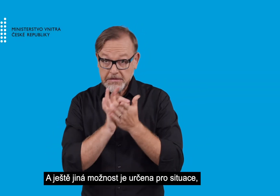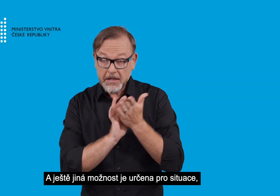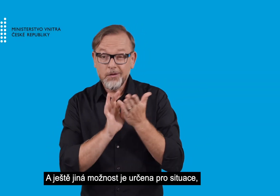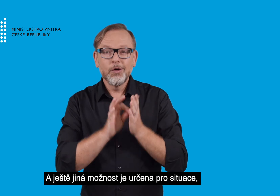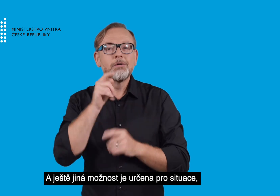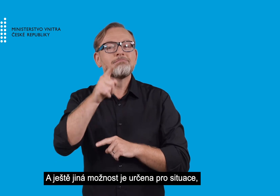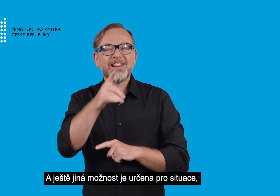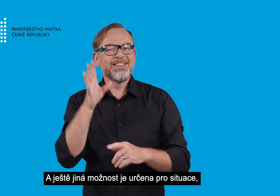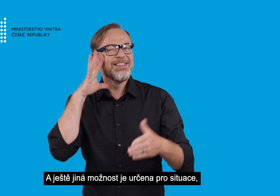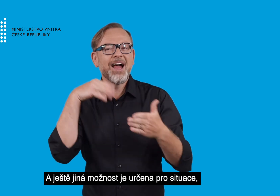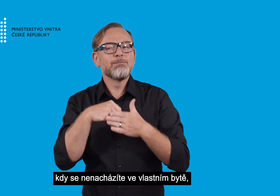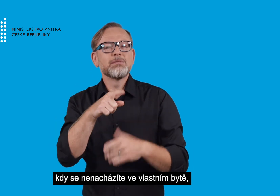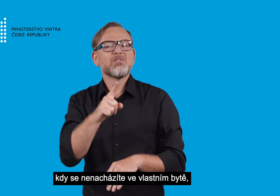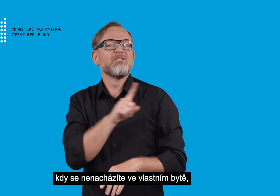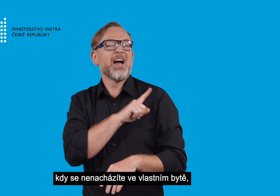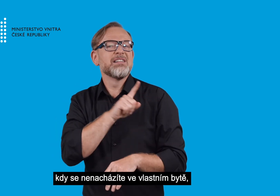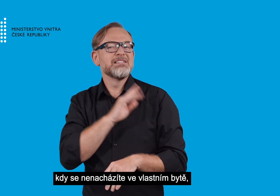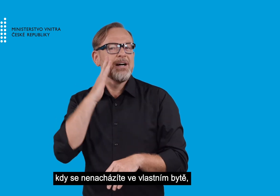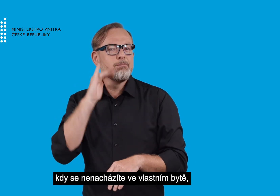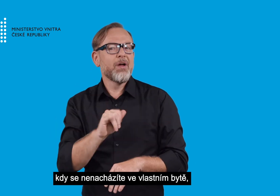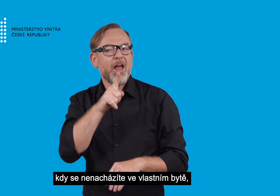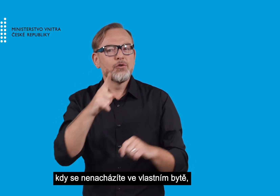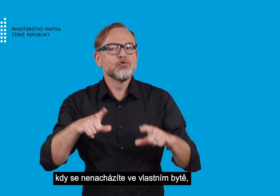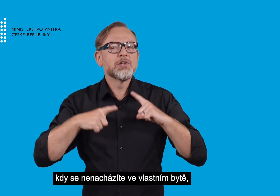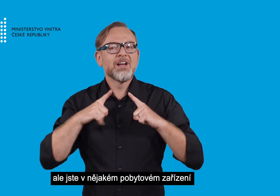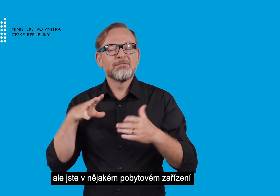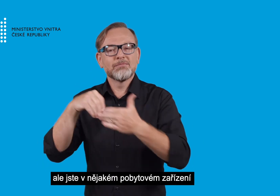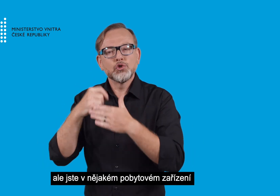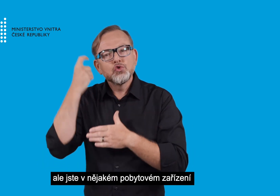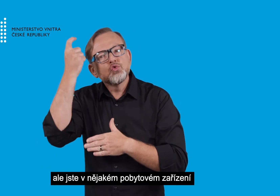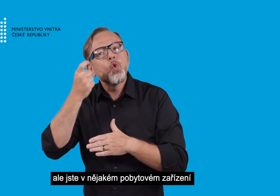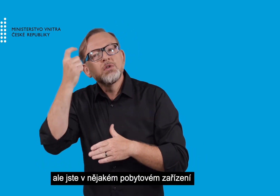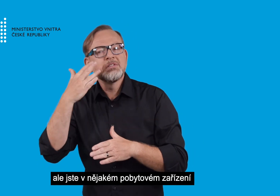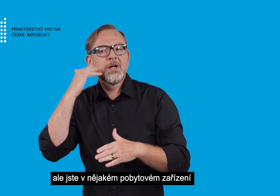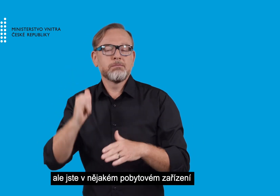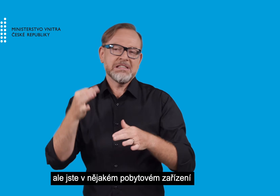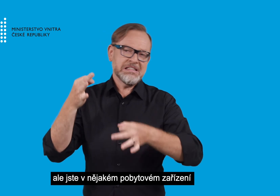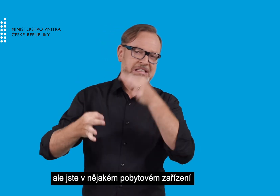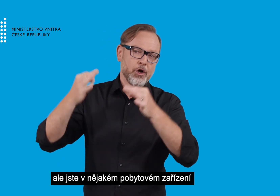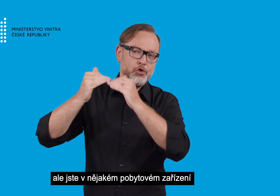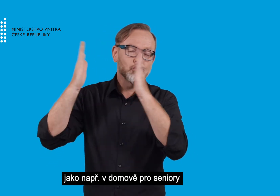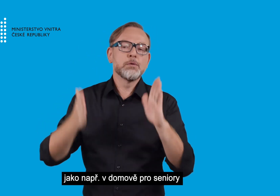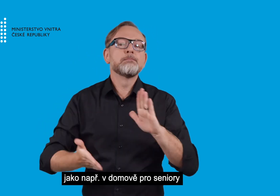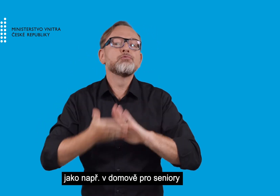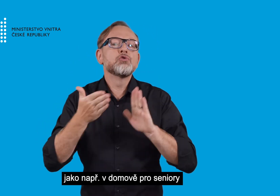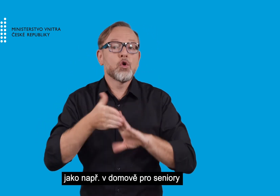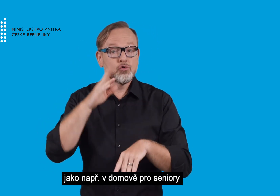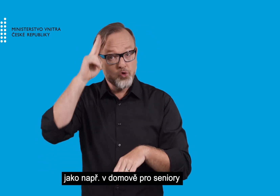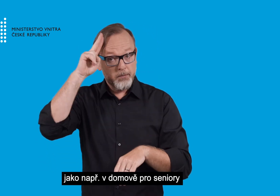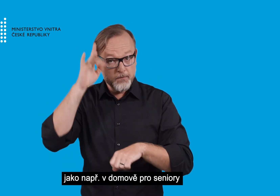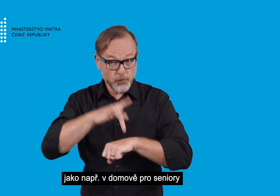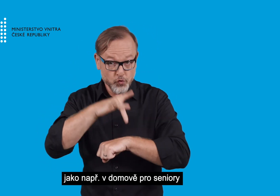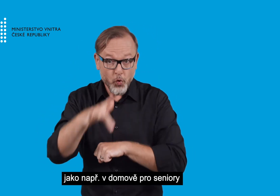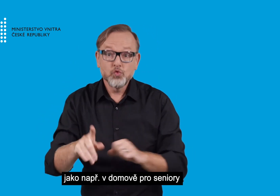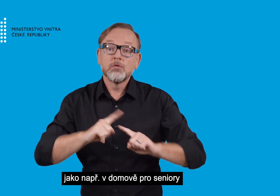A ještě jiná možnost je učena pro situace, kdy se nenacházíte ve vlastním bytě, ale jste v nějakém pobytovém zařízení. Jako